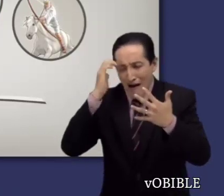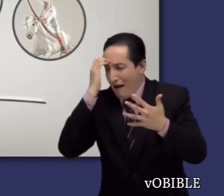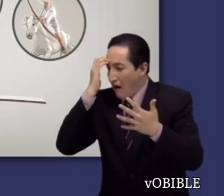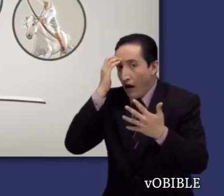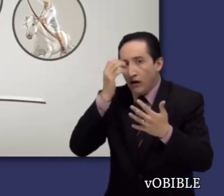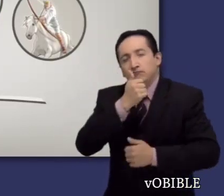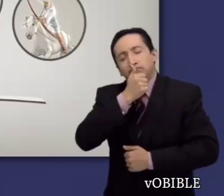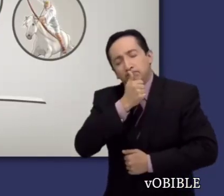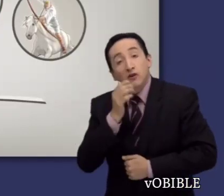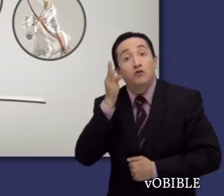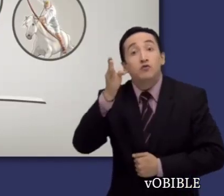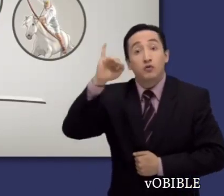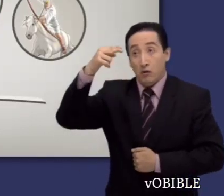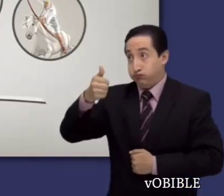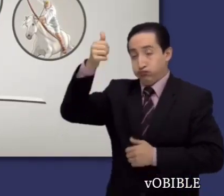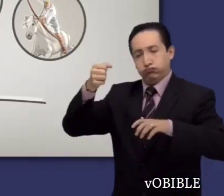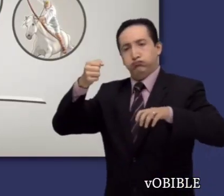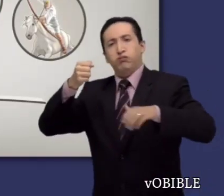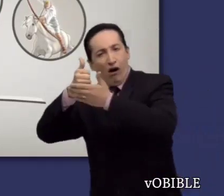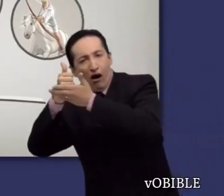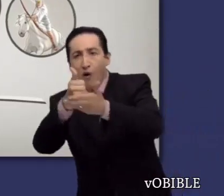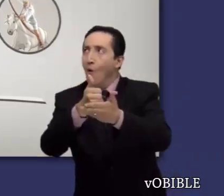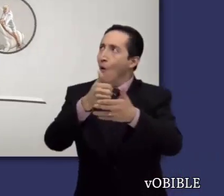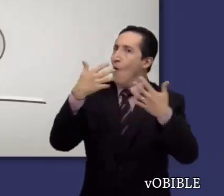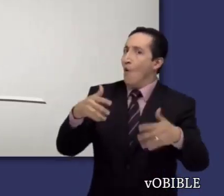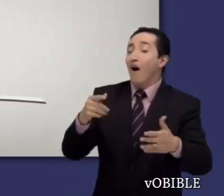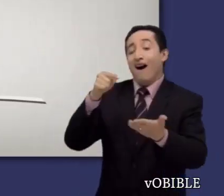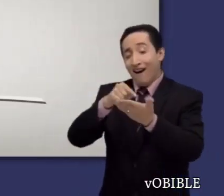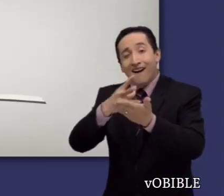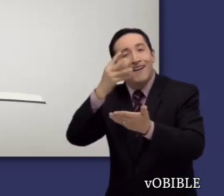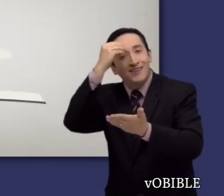dificultades, mientras esperamos con paciencia el reino de Dios.